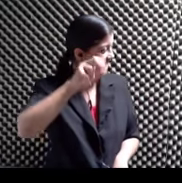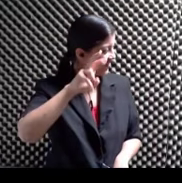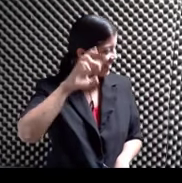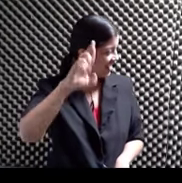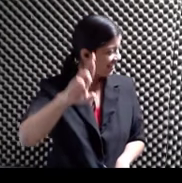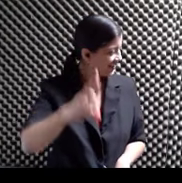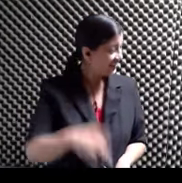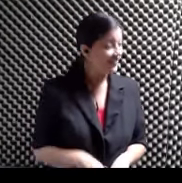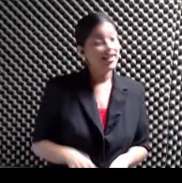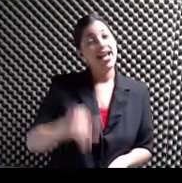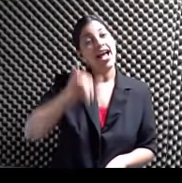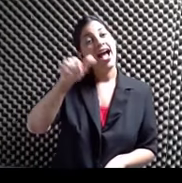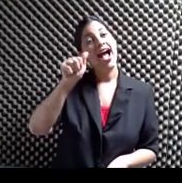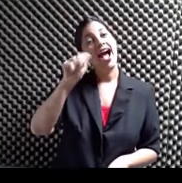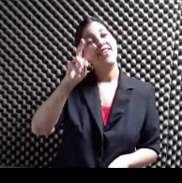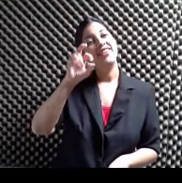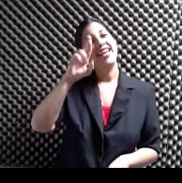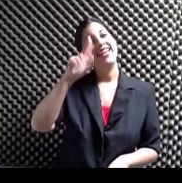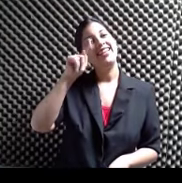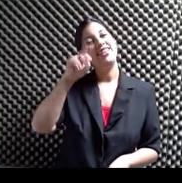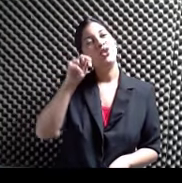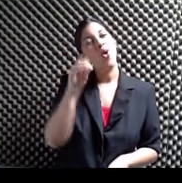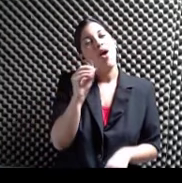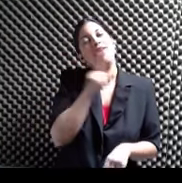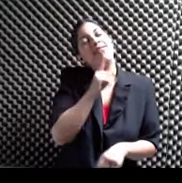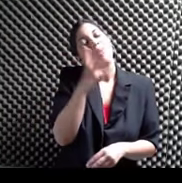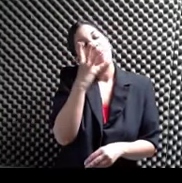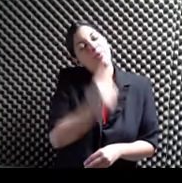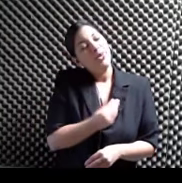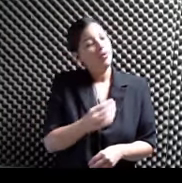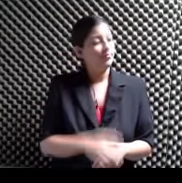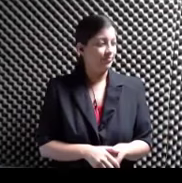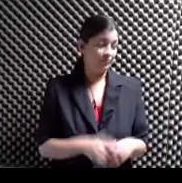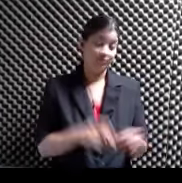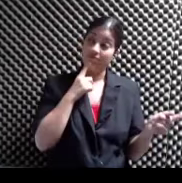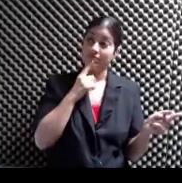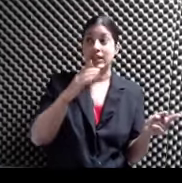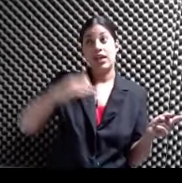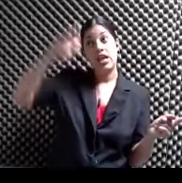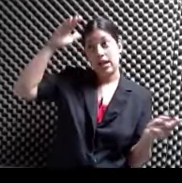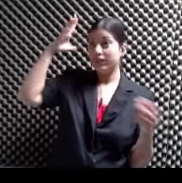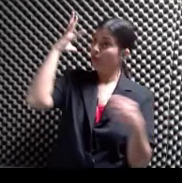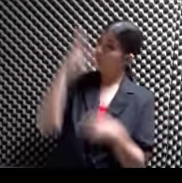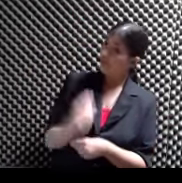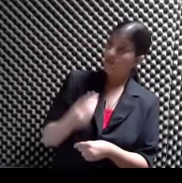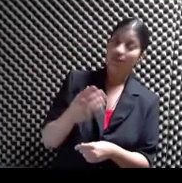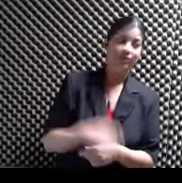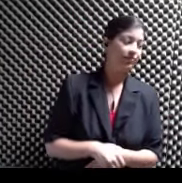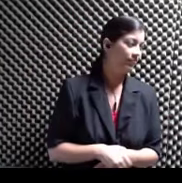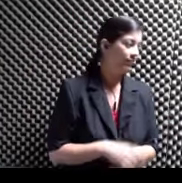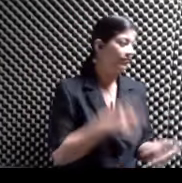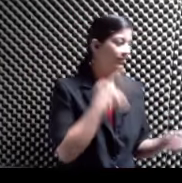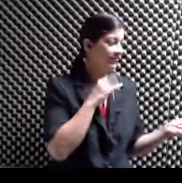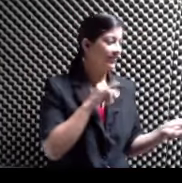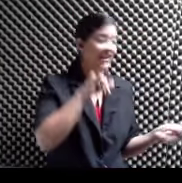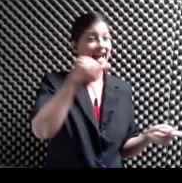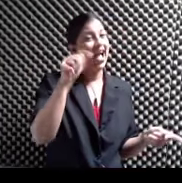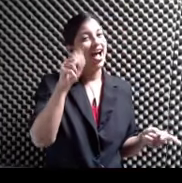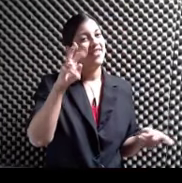Javierito el Dormido Oh Dios Estamos hablando de Gigante Dormido Digo Javierito Ya no Javierote